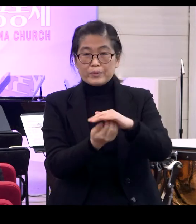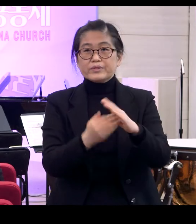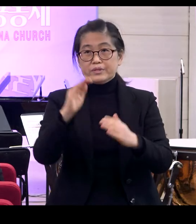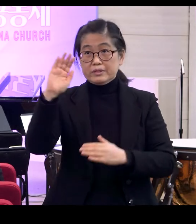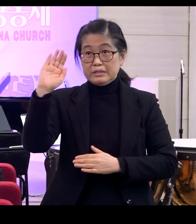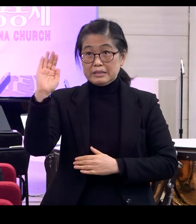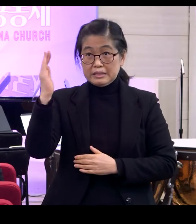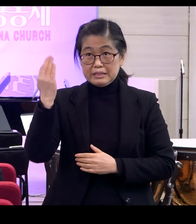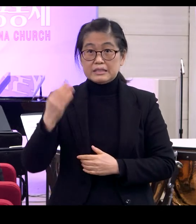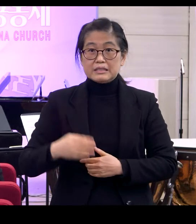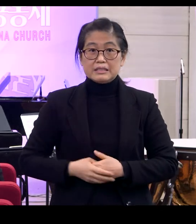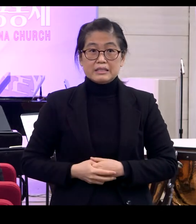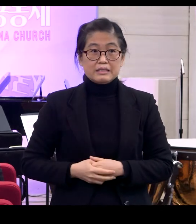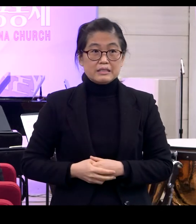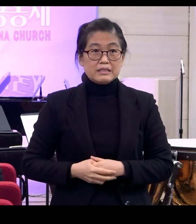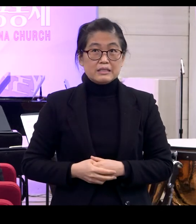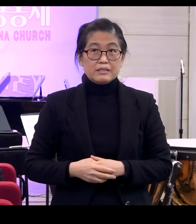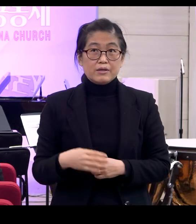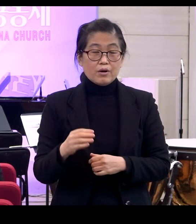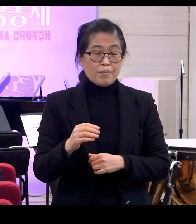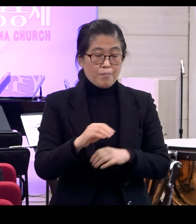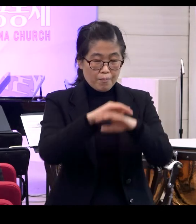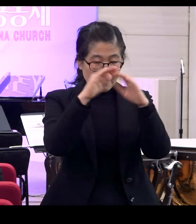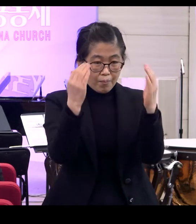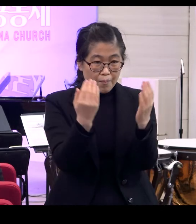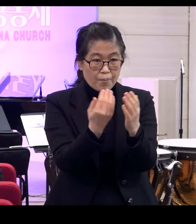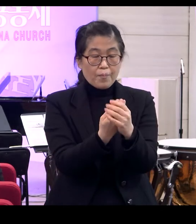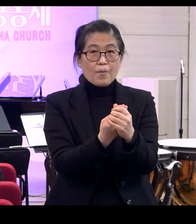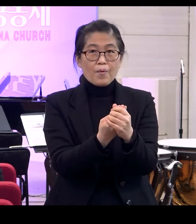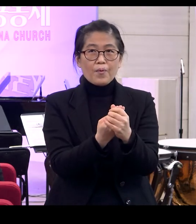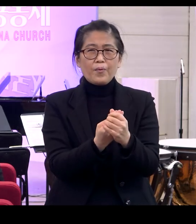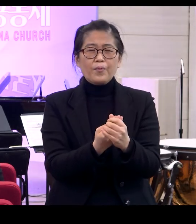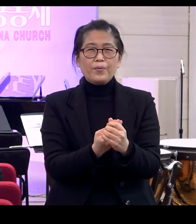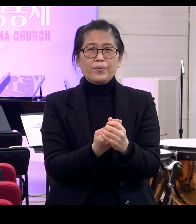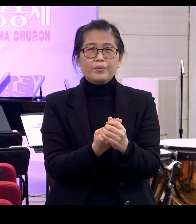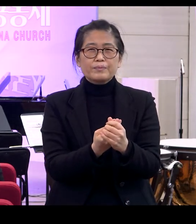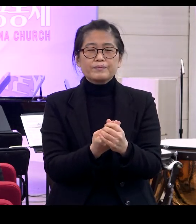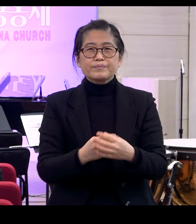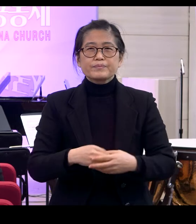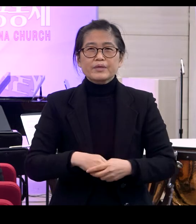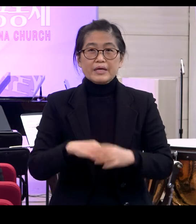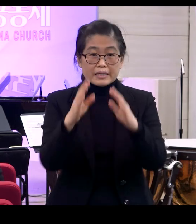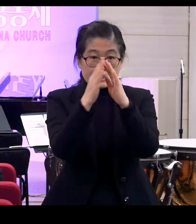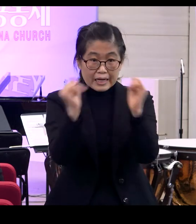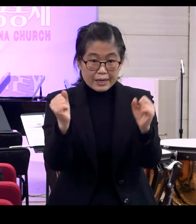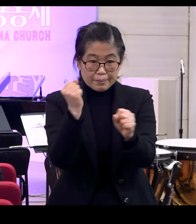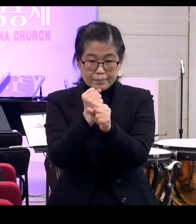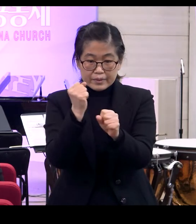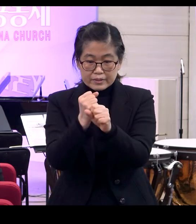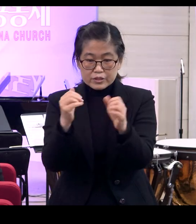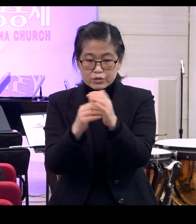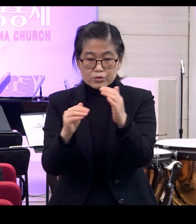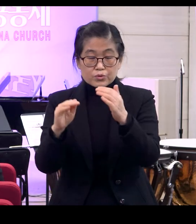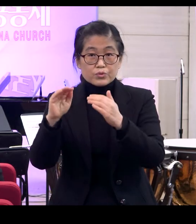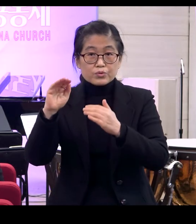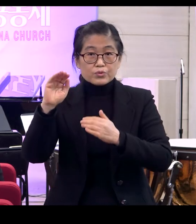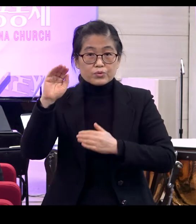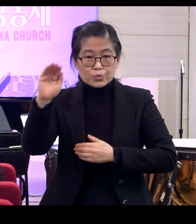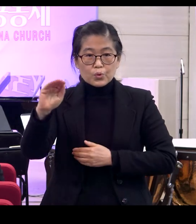창조의 모든 구비된 요건들을 마지막으로 다 채웠다 이 정도가 아니고요 예 사람이 만들어지면서 그러면서 바로